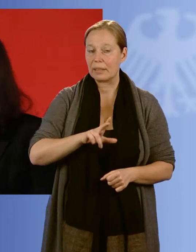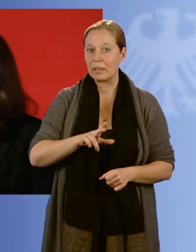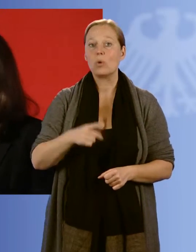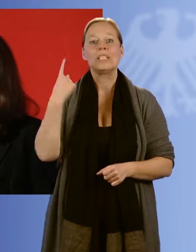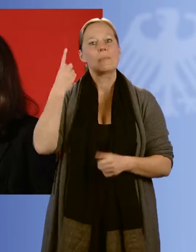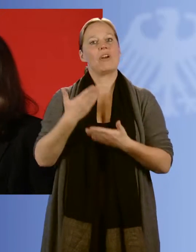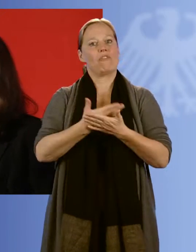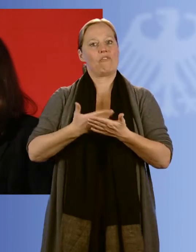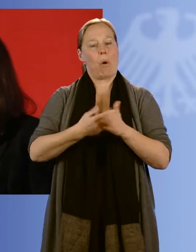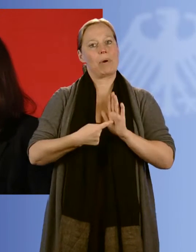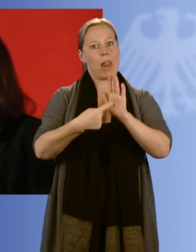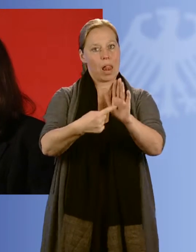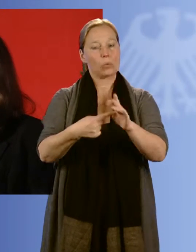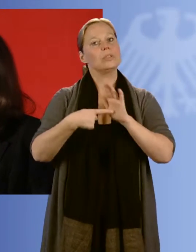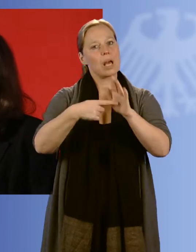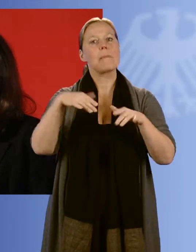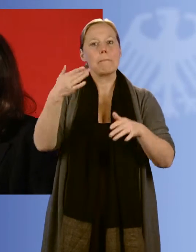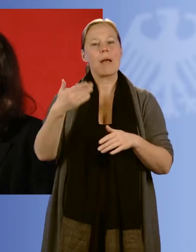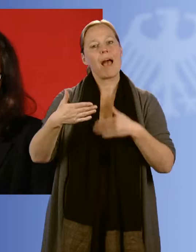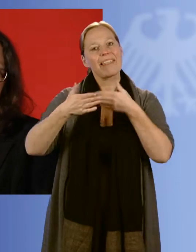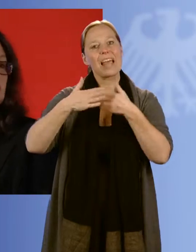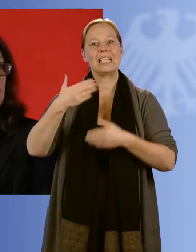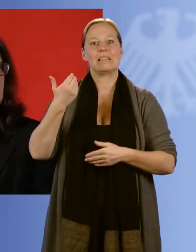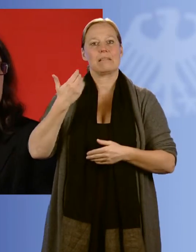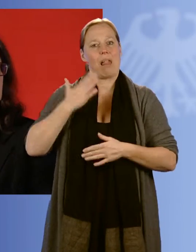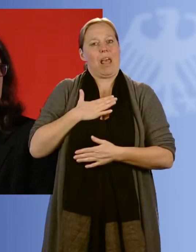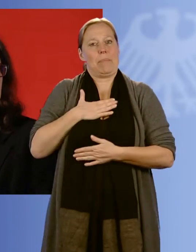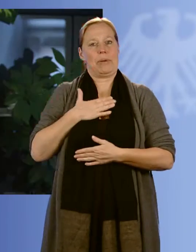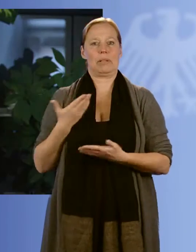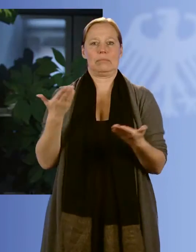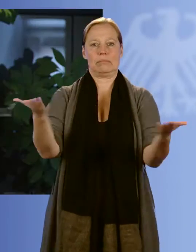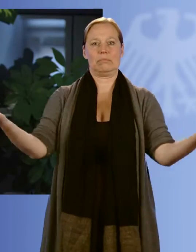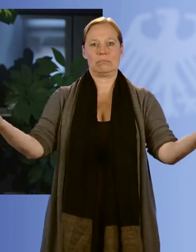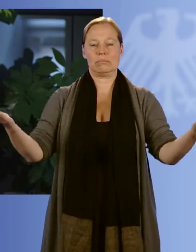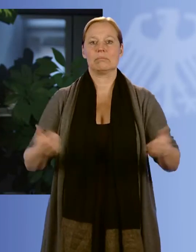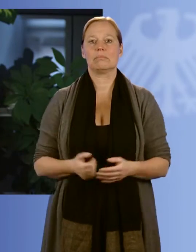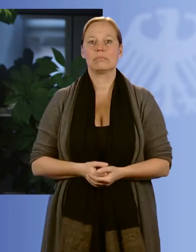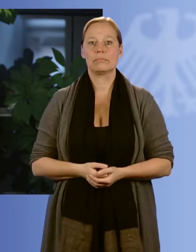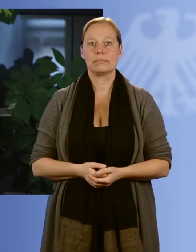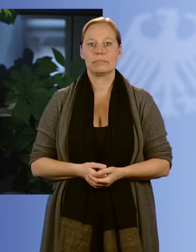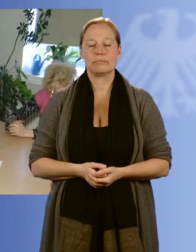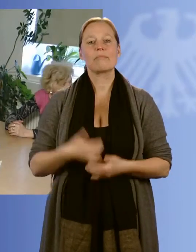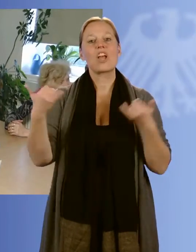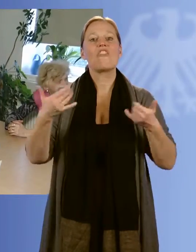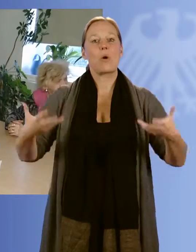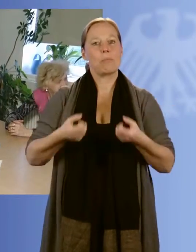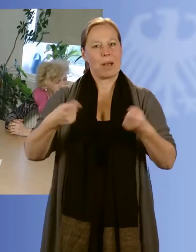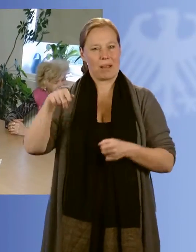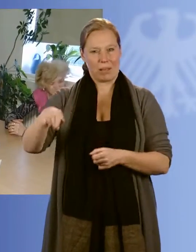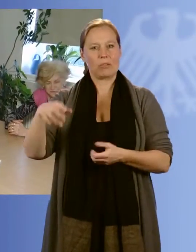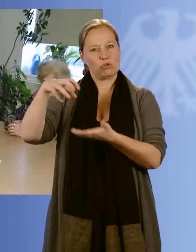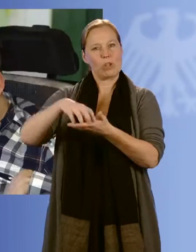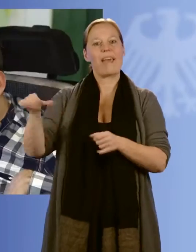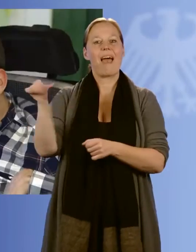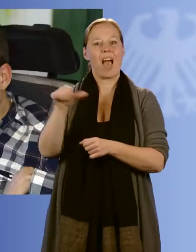weil sie Vertrauen, Nächstenliebe und mehr Menschlichkeit geschaffen haben in unserem Land. Silvia Becker setzt sich in Erfurt seit über